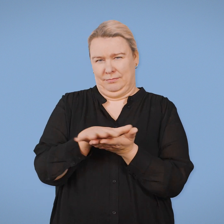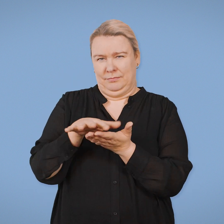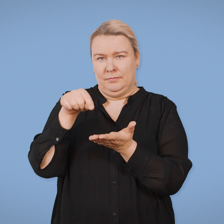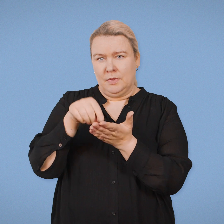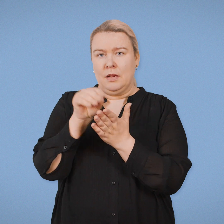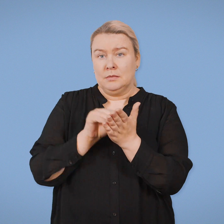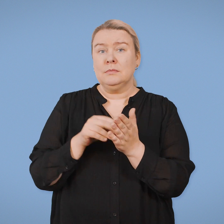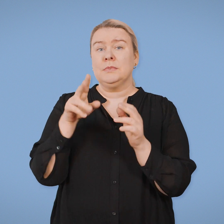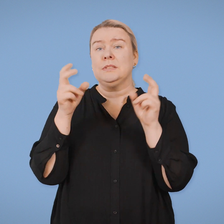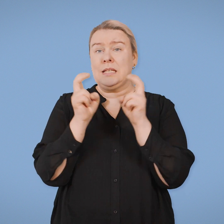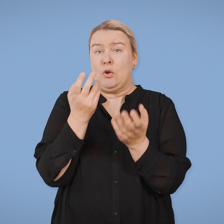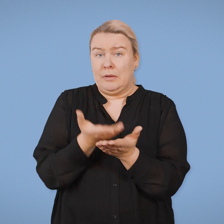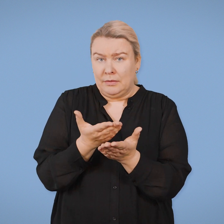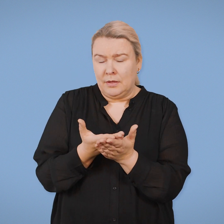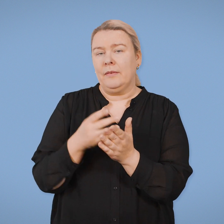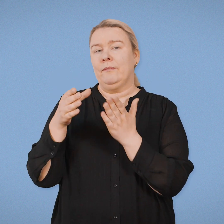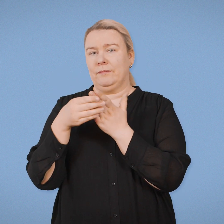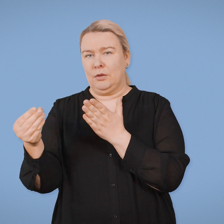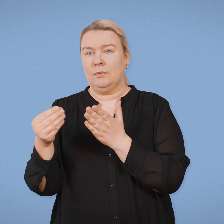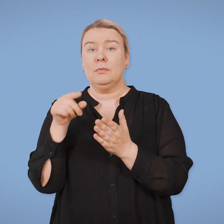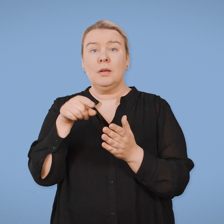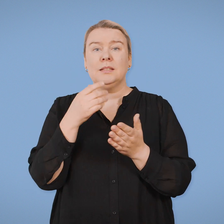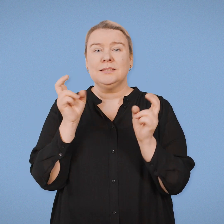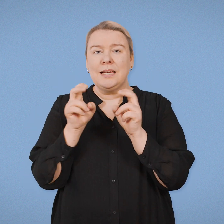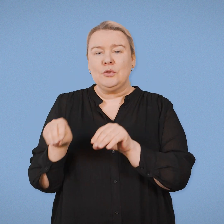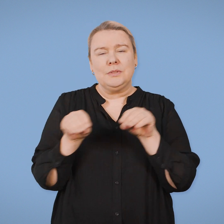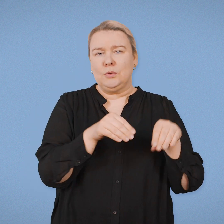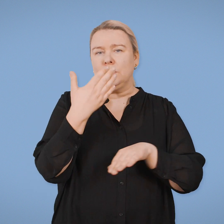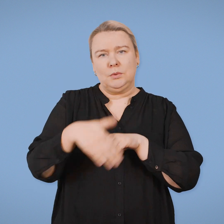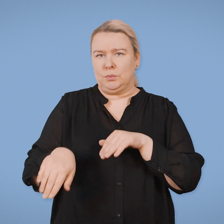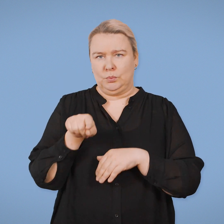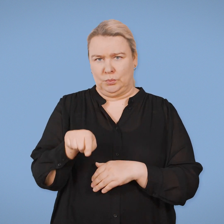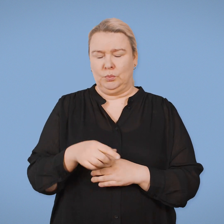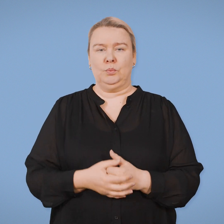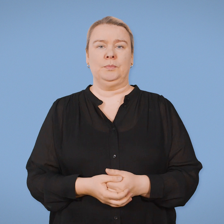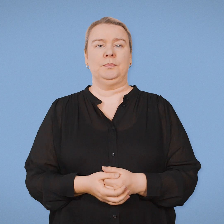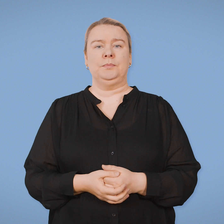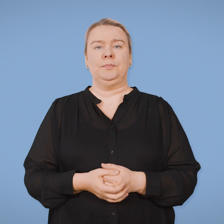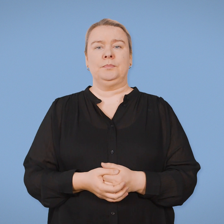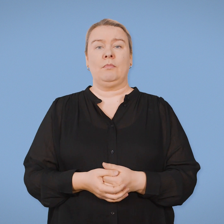Summaan lasketaan sähkön hinta ja verot. Siihen ei lasketa sähkön siirron osuutta.